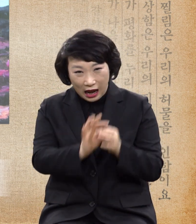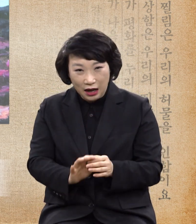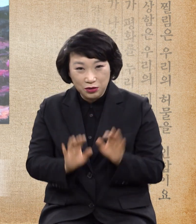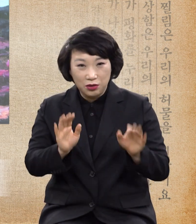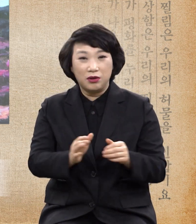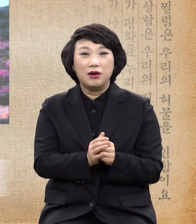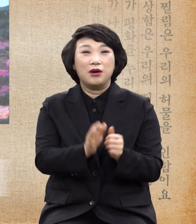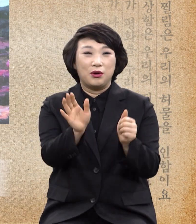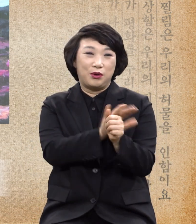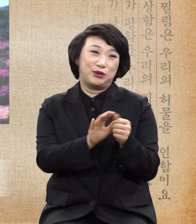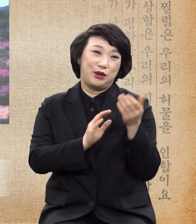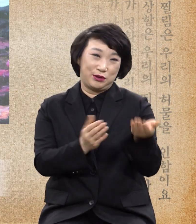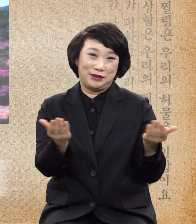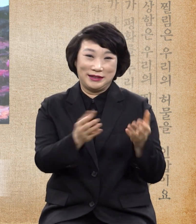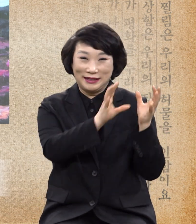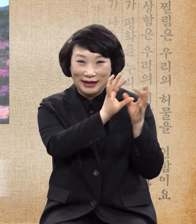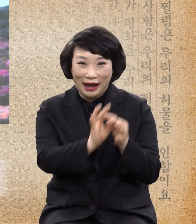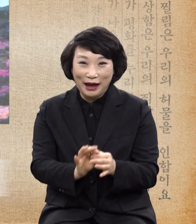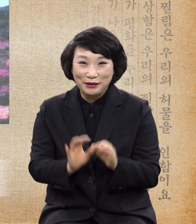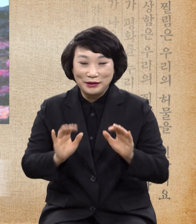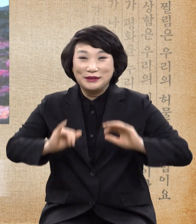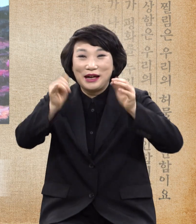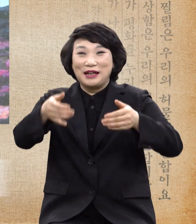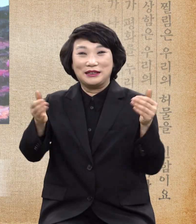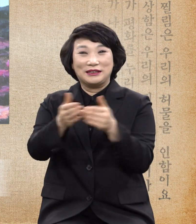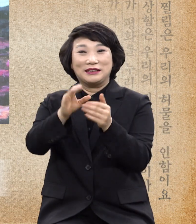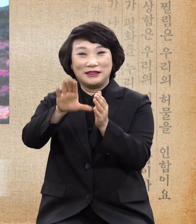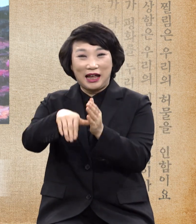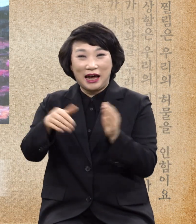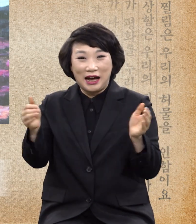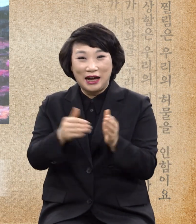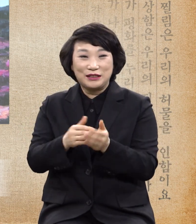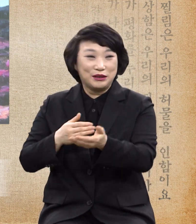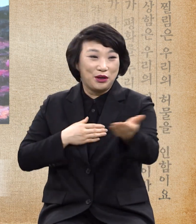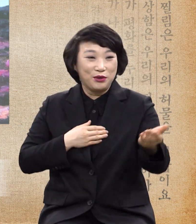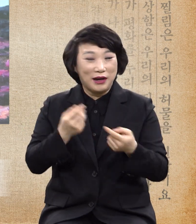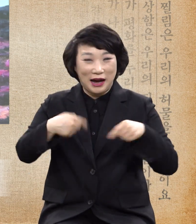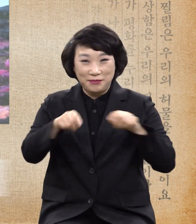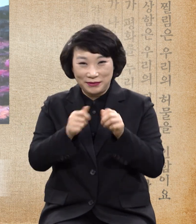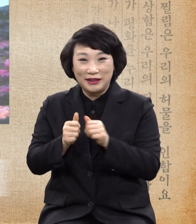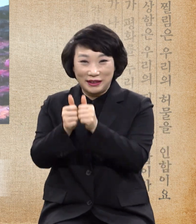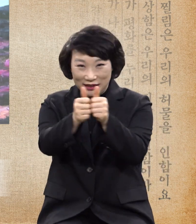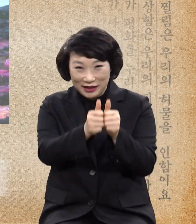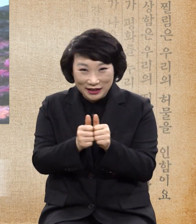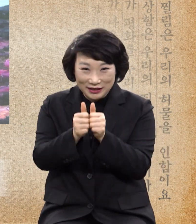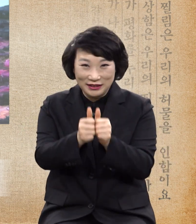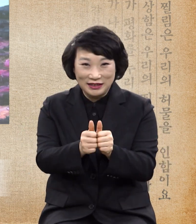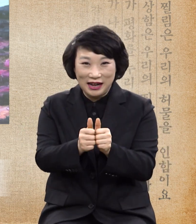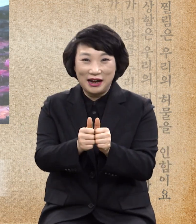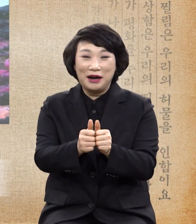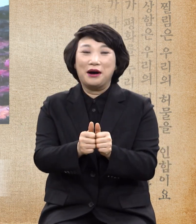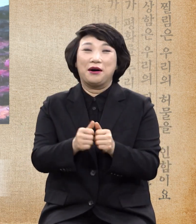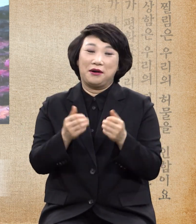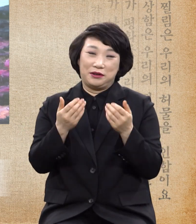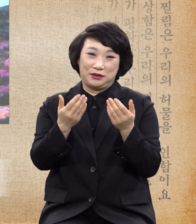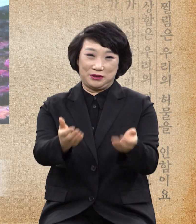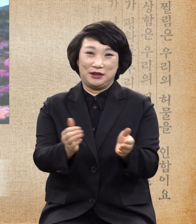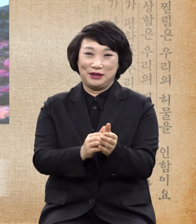세상 끝날까지 내가 너희와 함께 있으리라고 했더니 주와 함께한